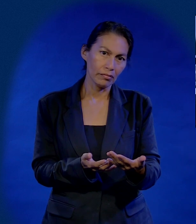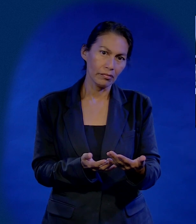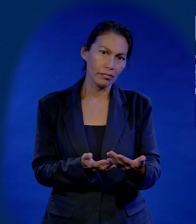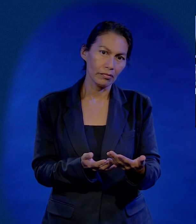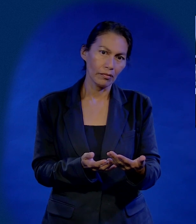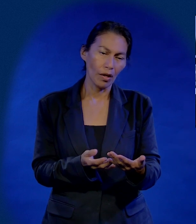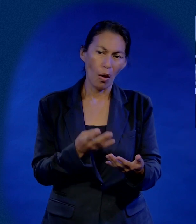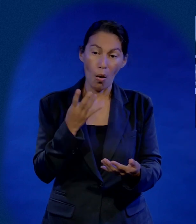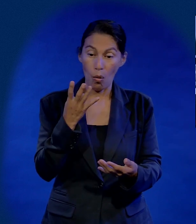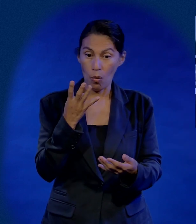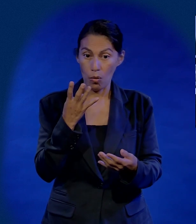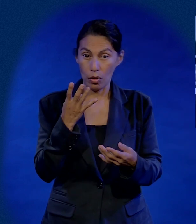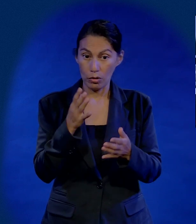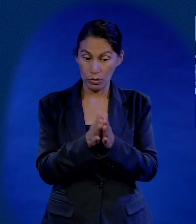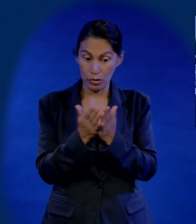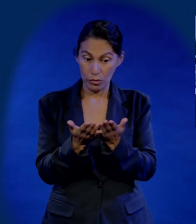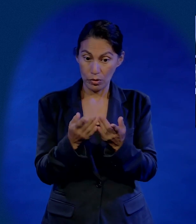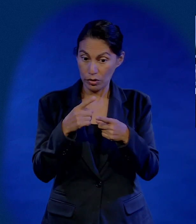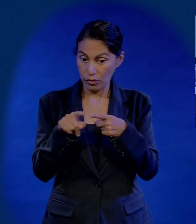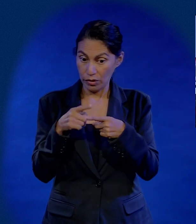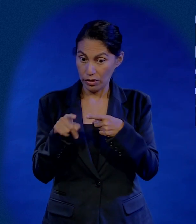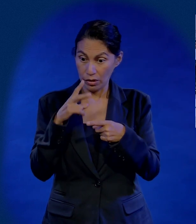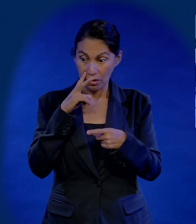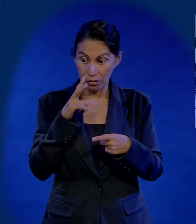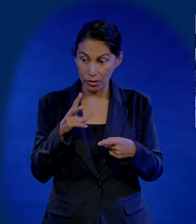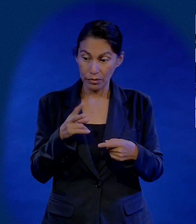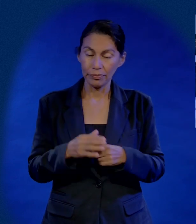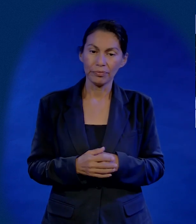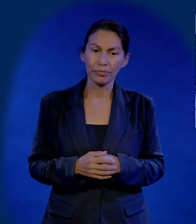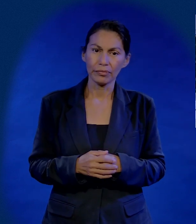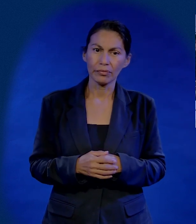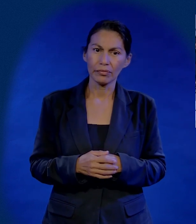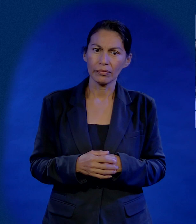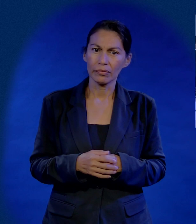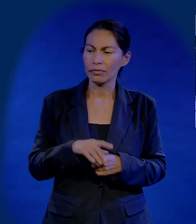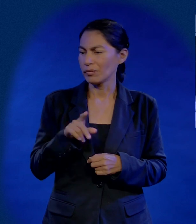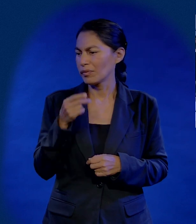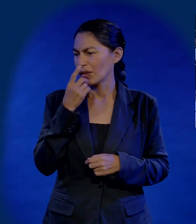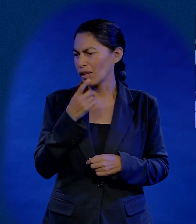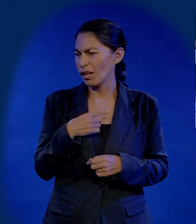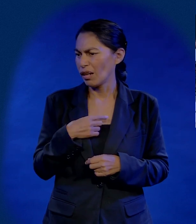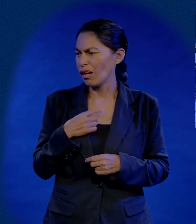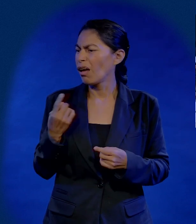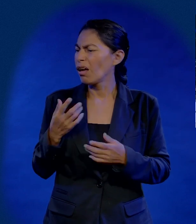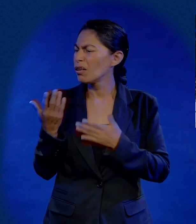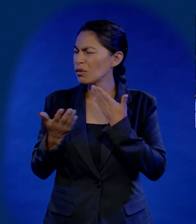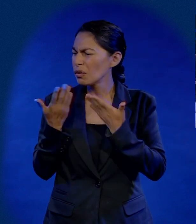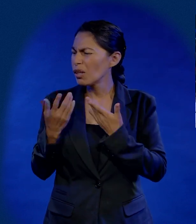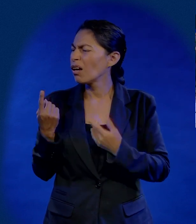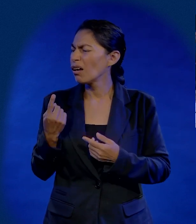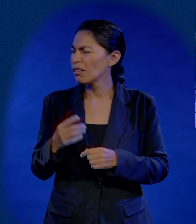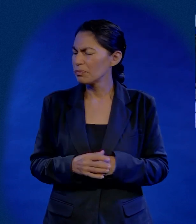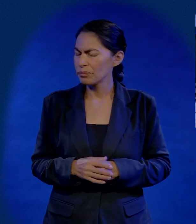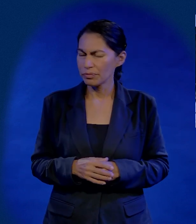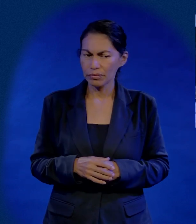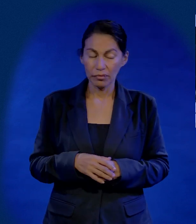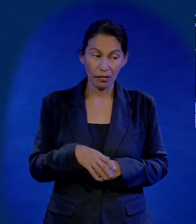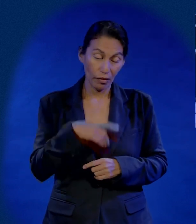Y así me estuvo. Vio como cuatro libros de los que traía. Pero acá luego me decía, ¿y qué estudias o qué? Pues,